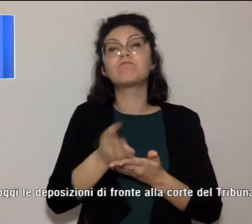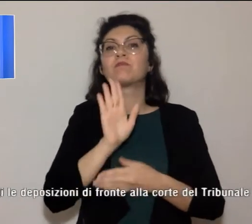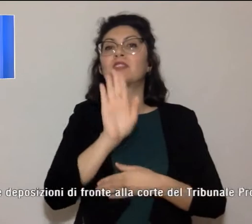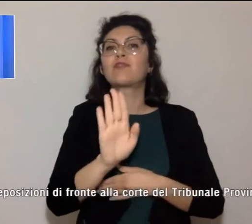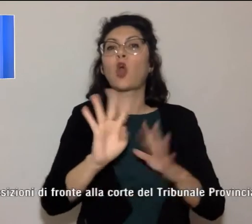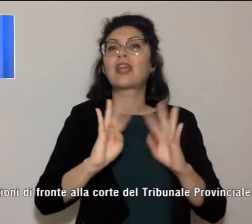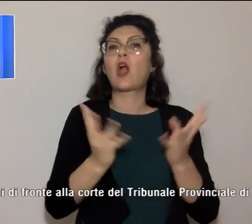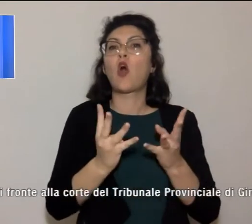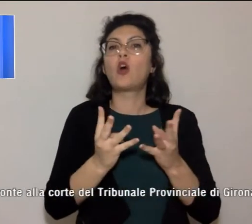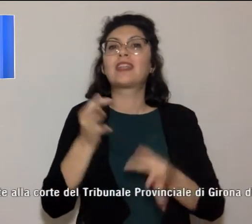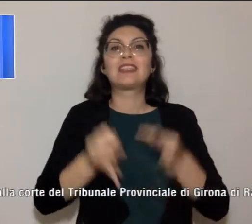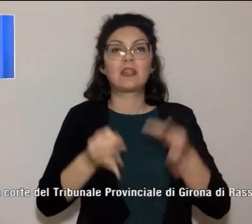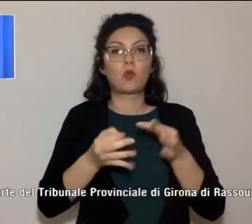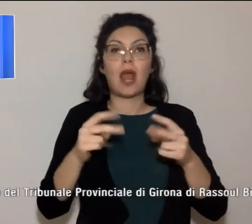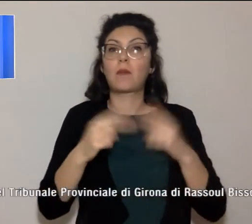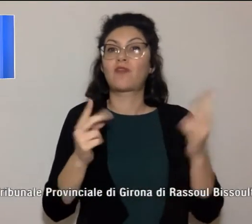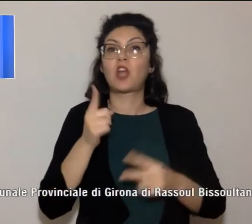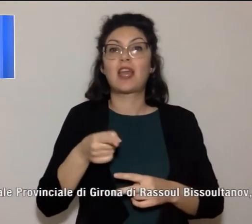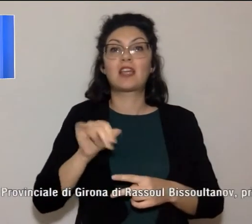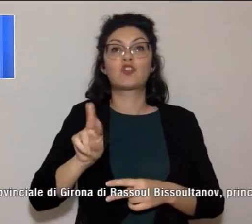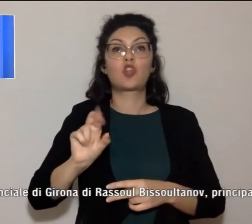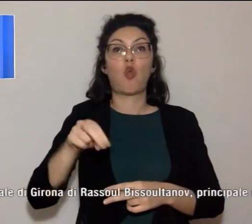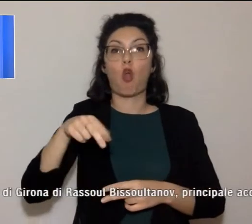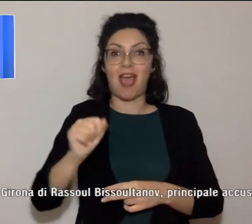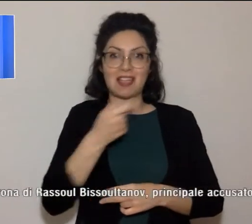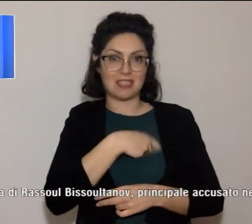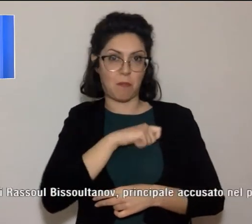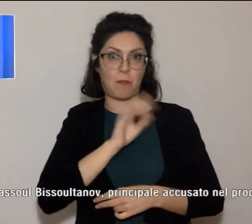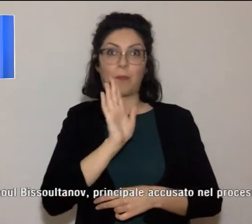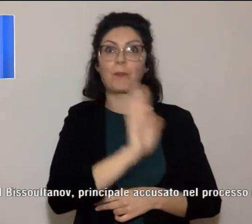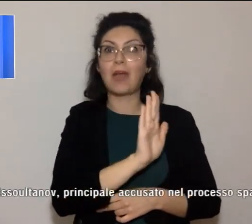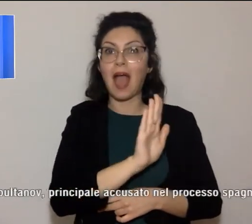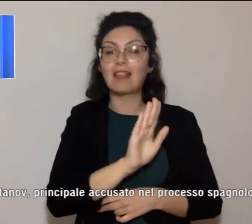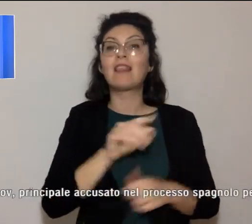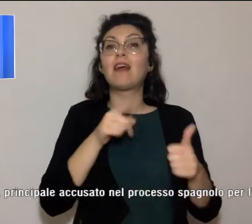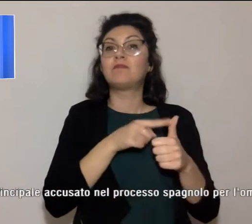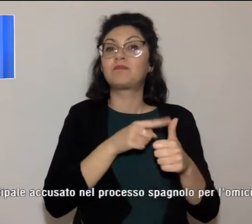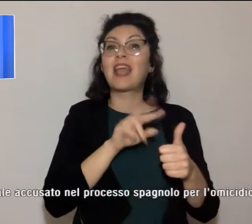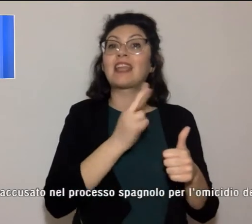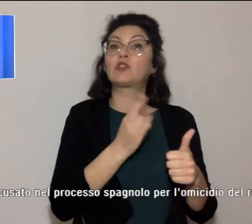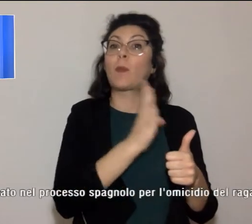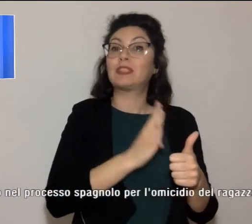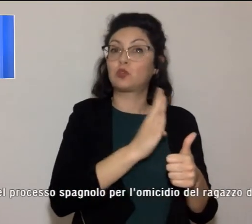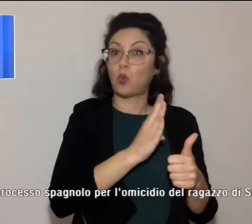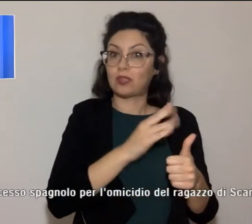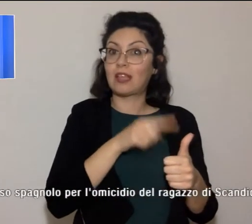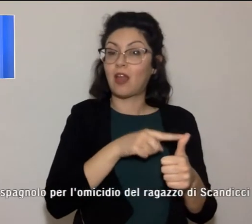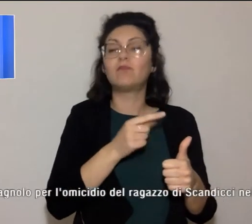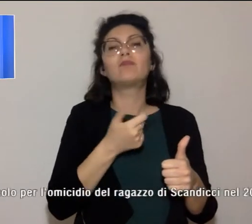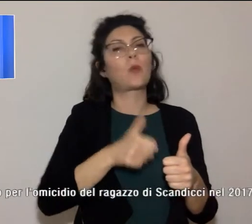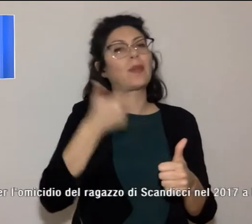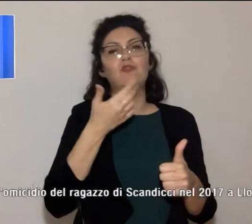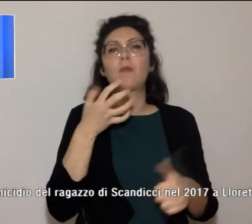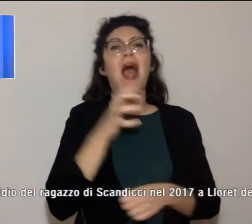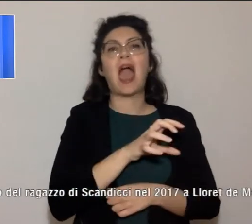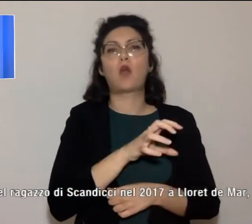Provinciale di Girona in Spagna di Rasul Bissultanov, principale accusato